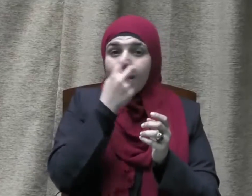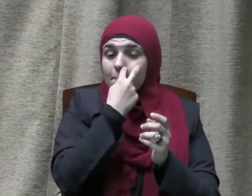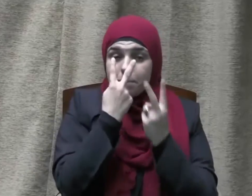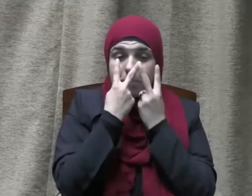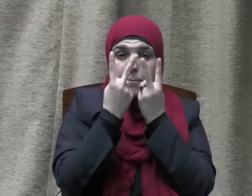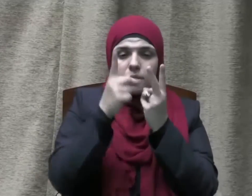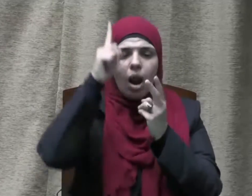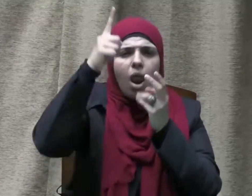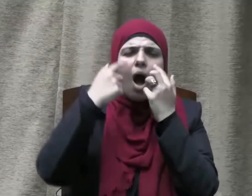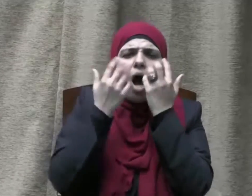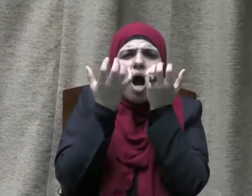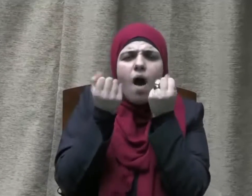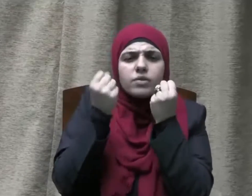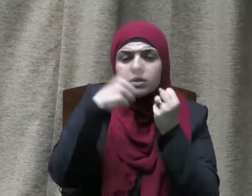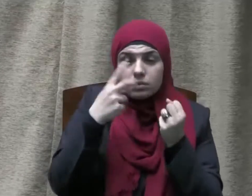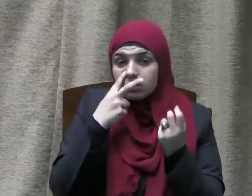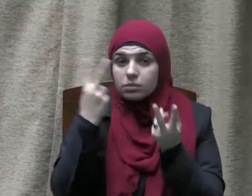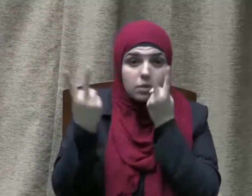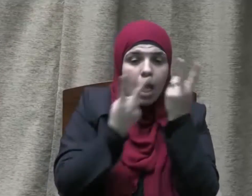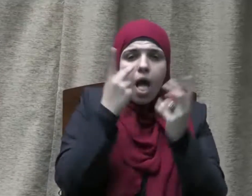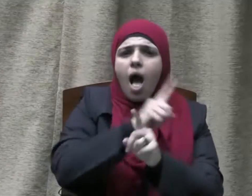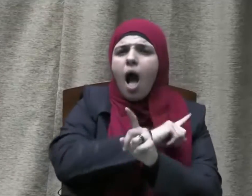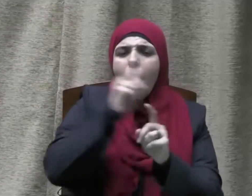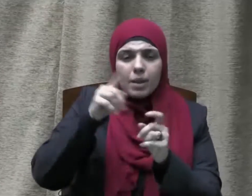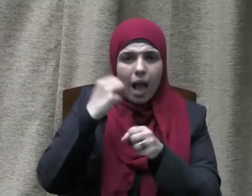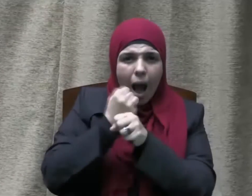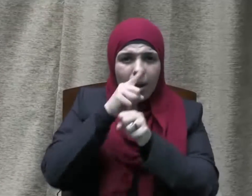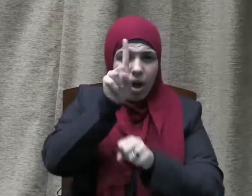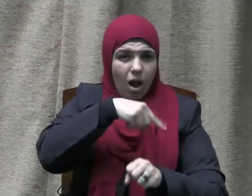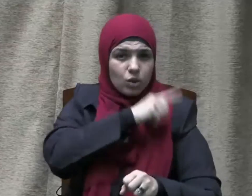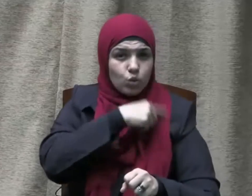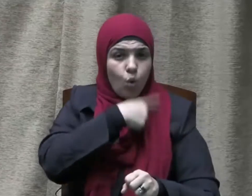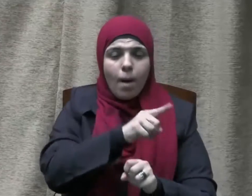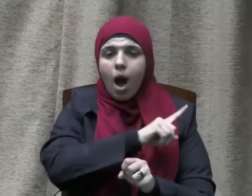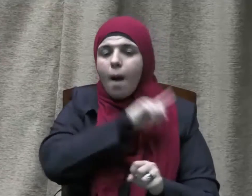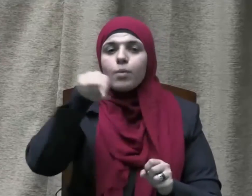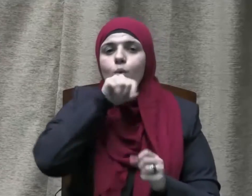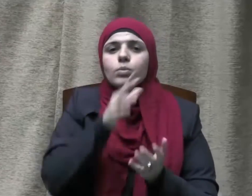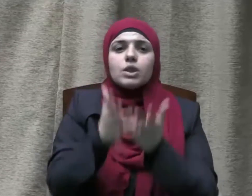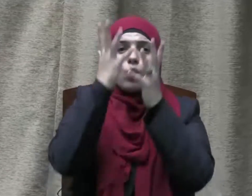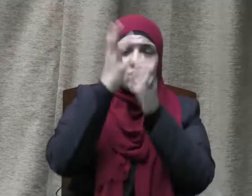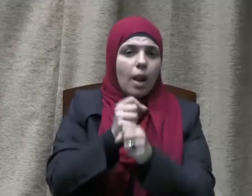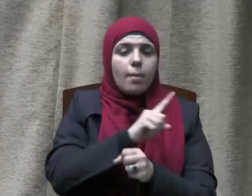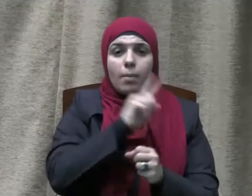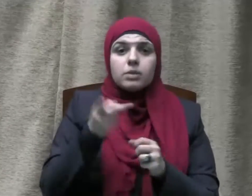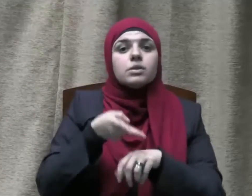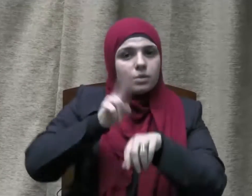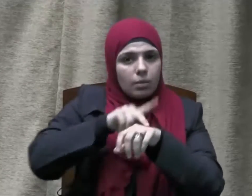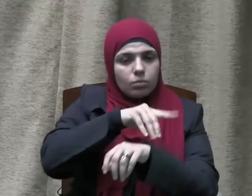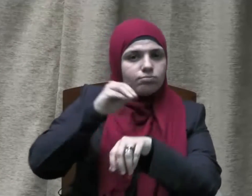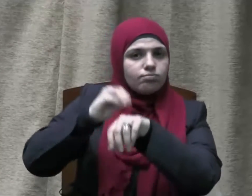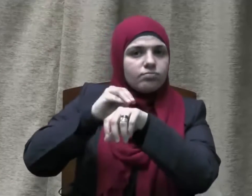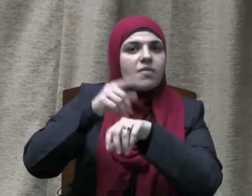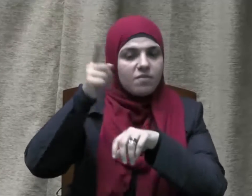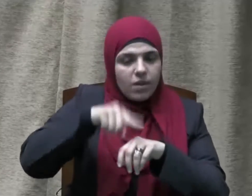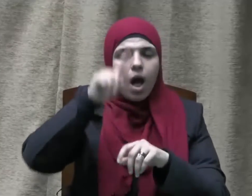ما زاغ البصر وما طغى وزكى معلمه فقال جل شأنه